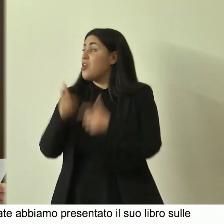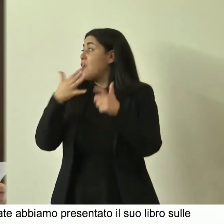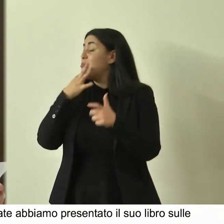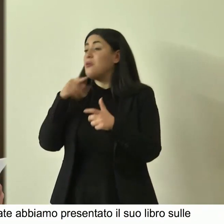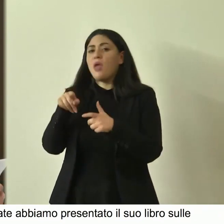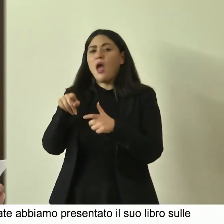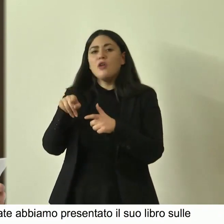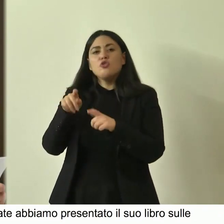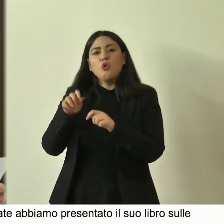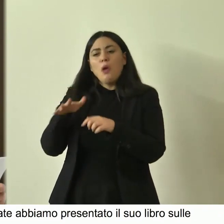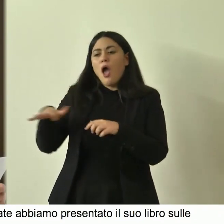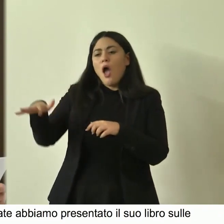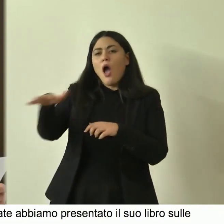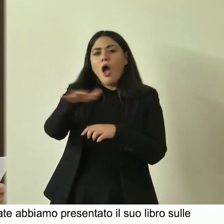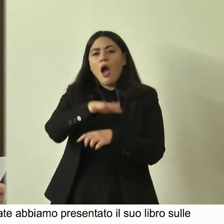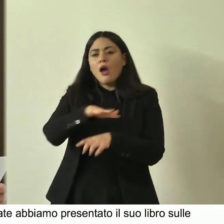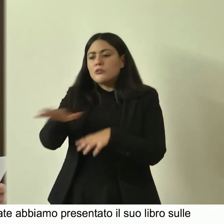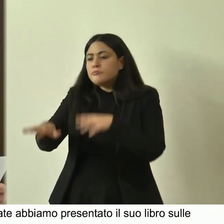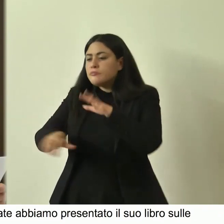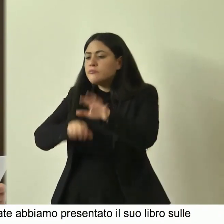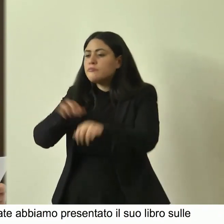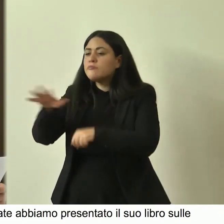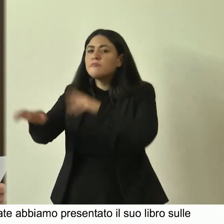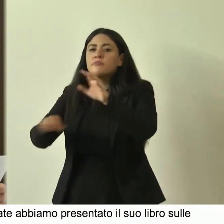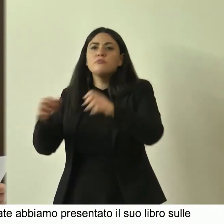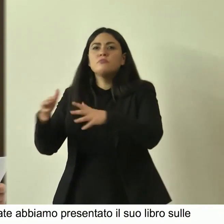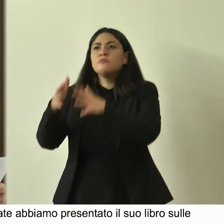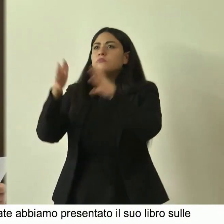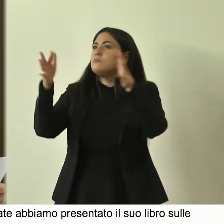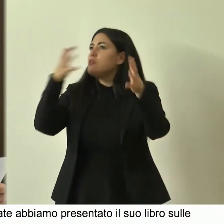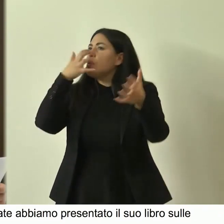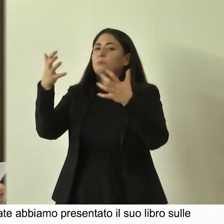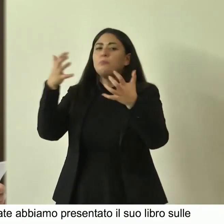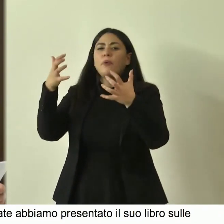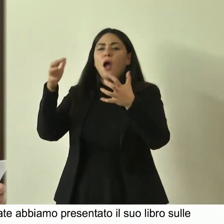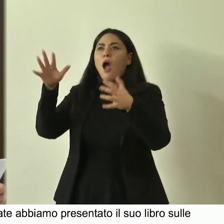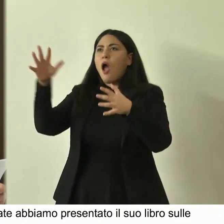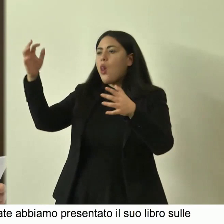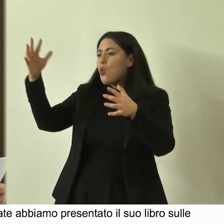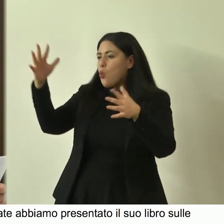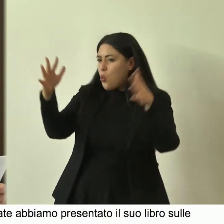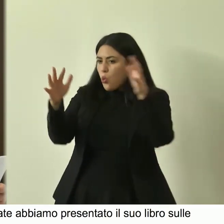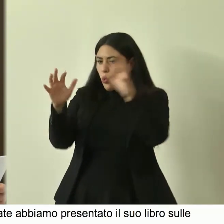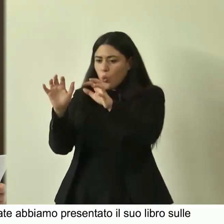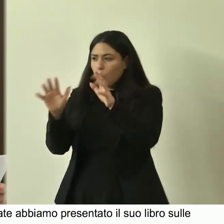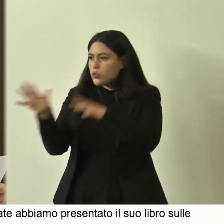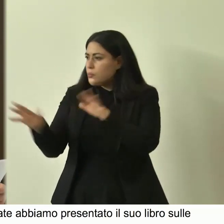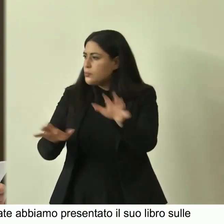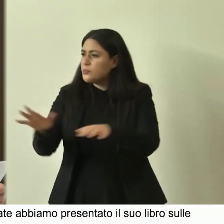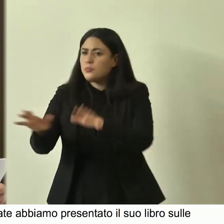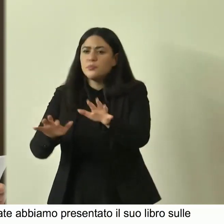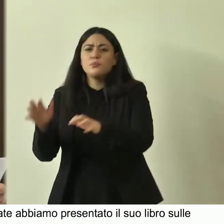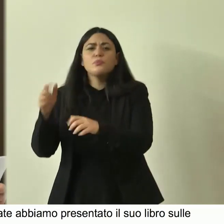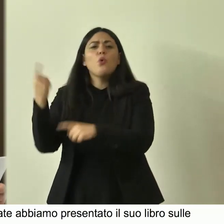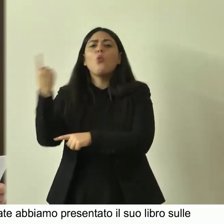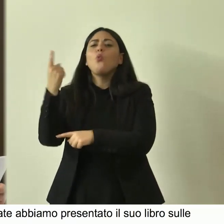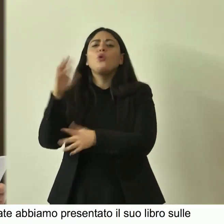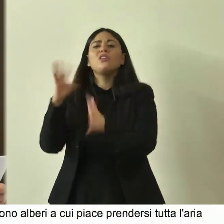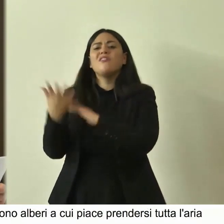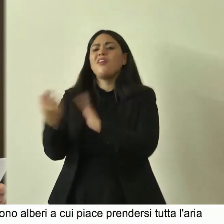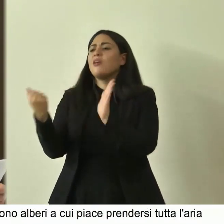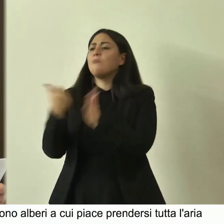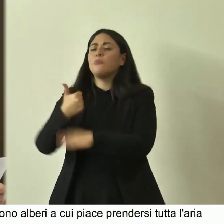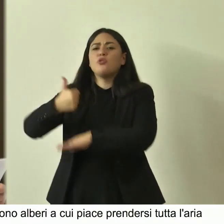possibile mangiano punti di vista mangiano tagli mangiano luce si espongono liquidamente là dove